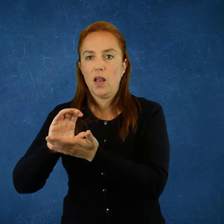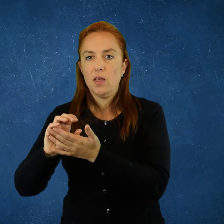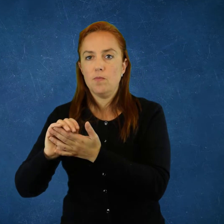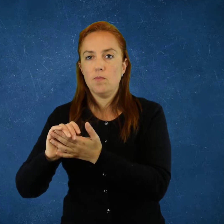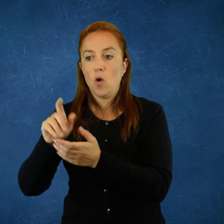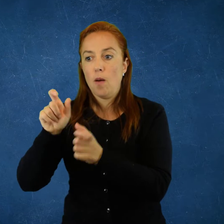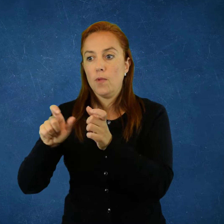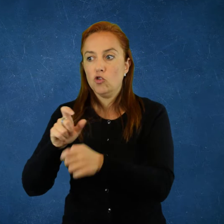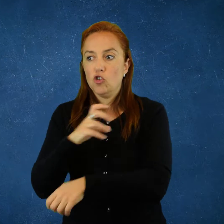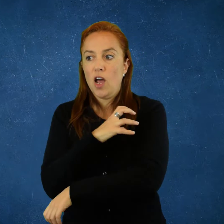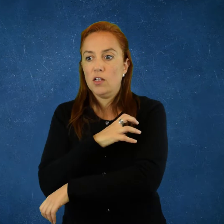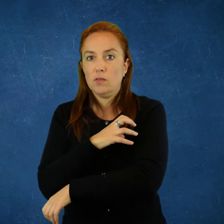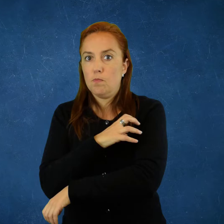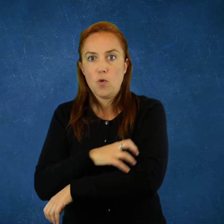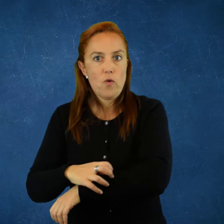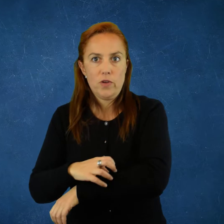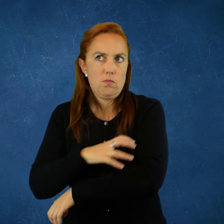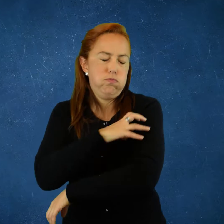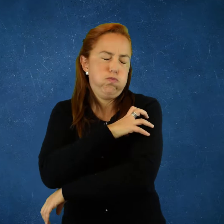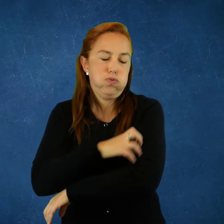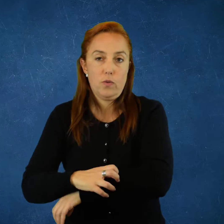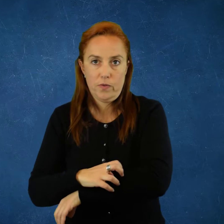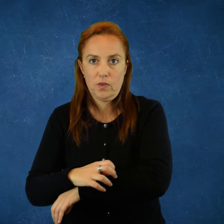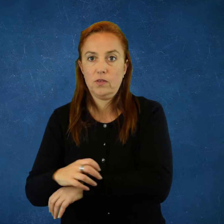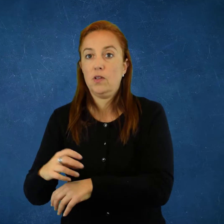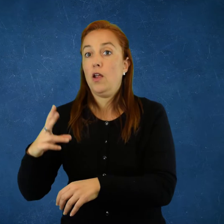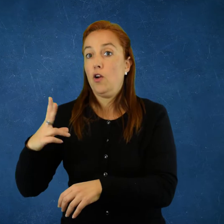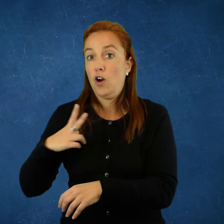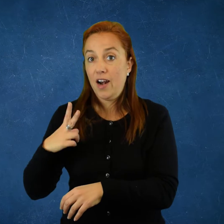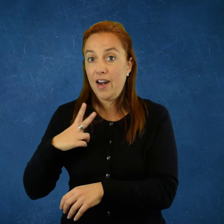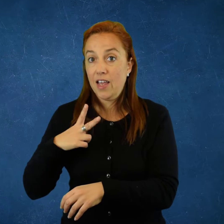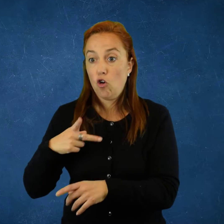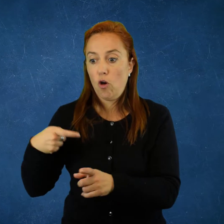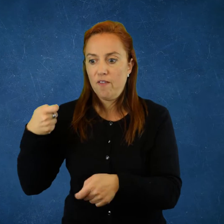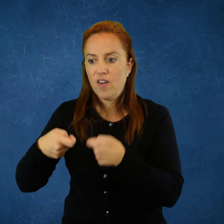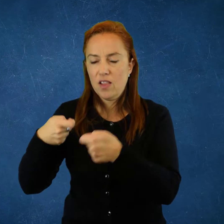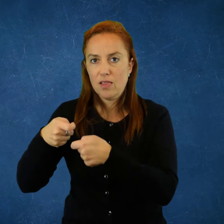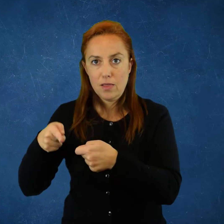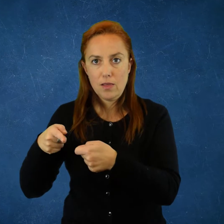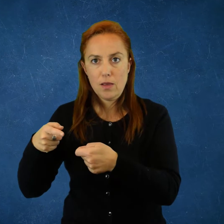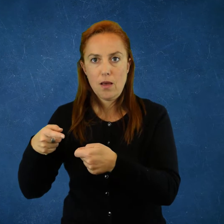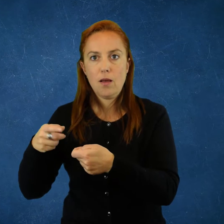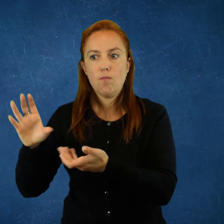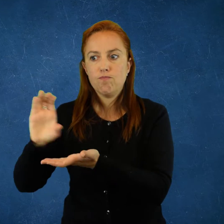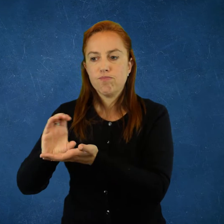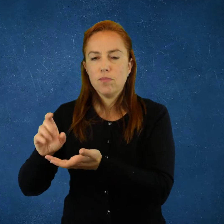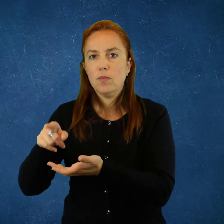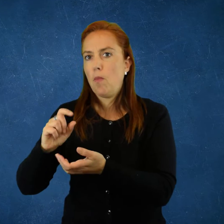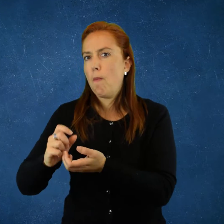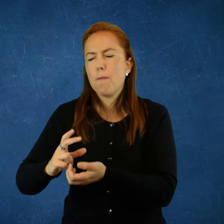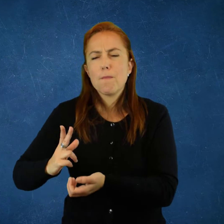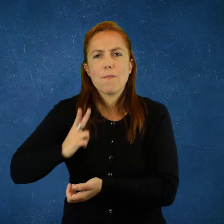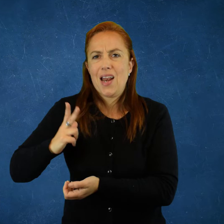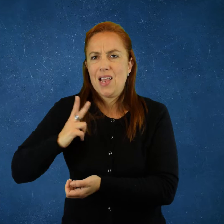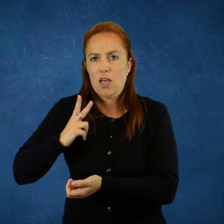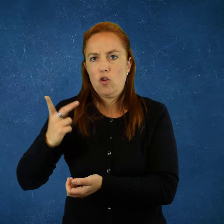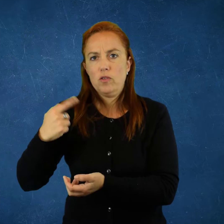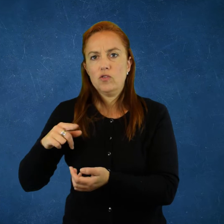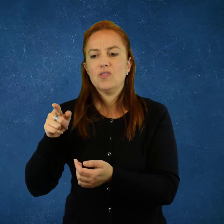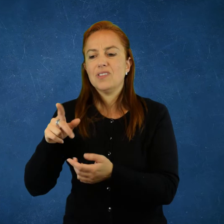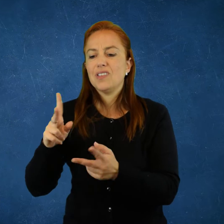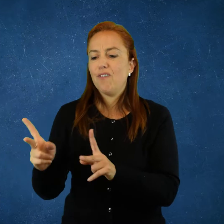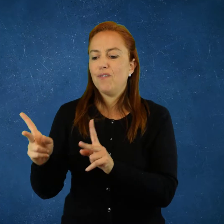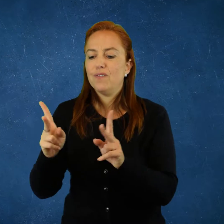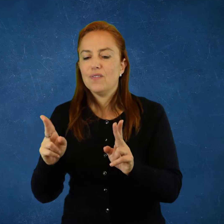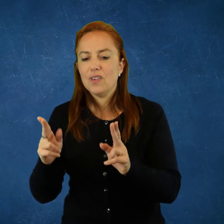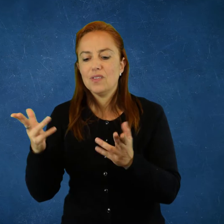presentara a algunos cada vez más ricos y a la mayoría cada vez más pobres. Bueno, aquella fase